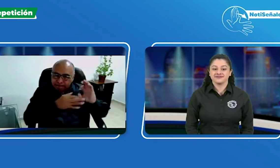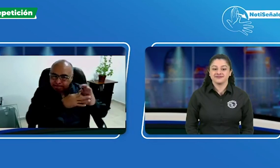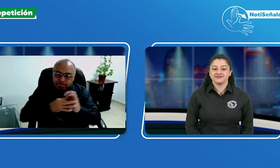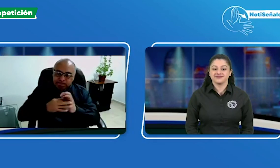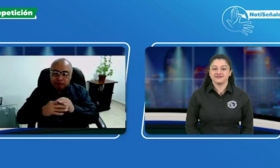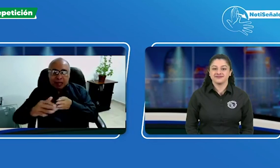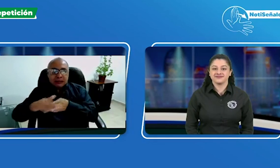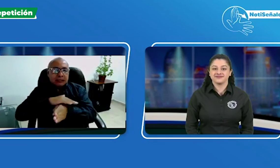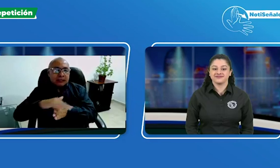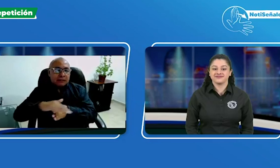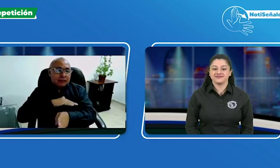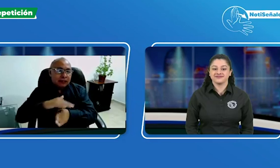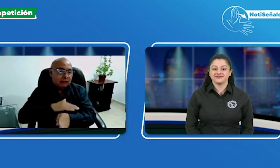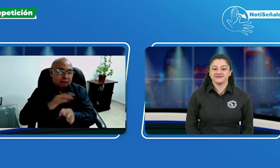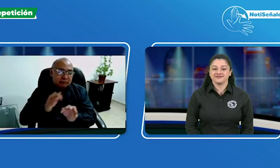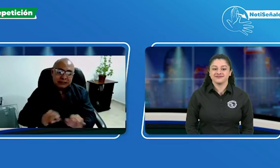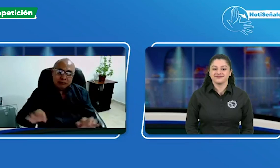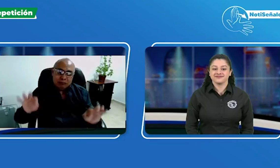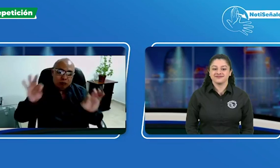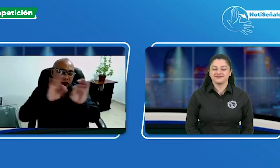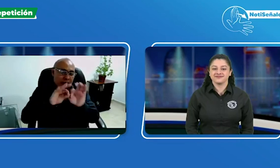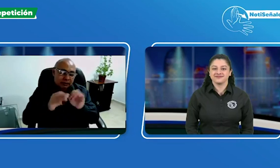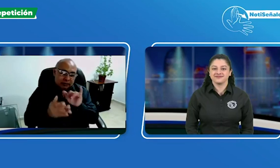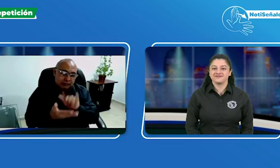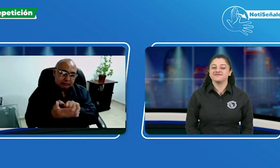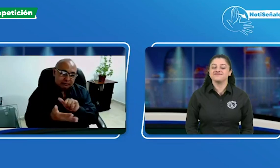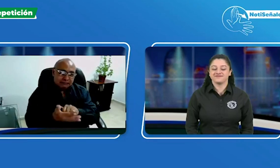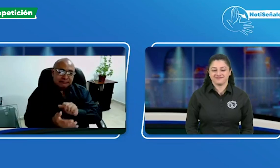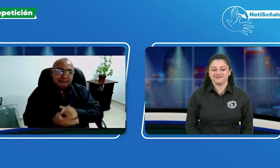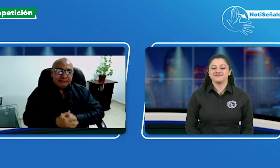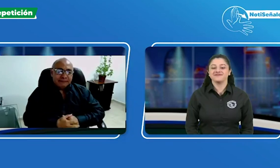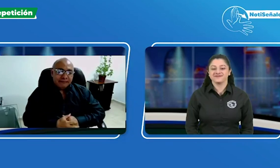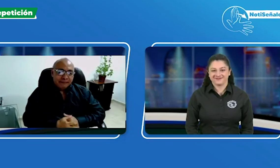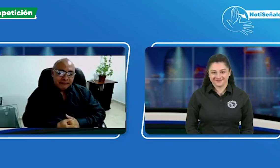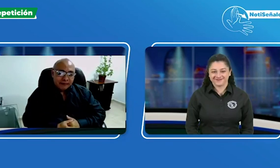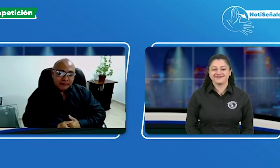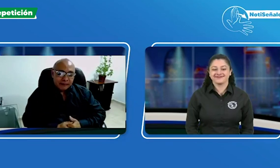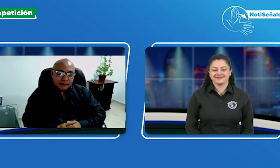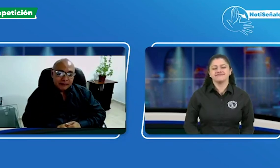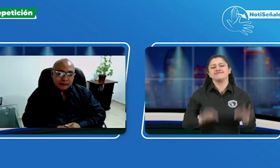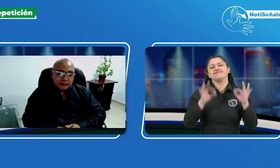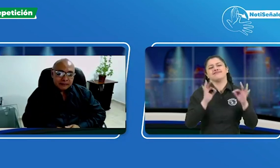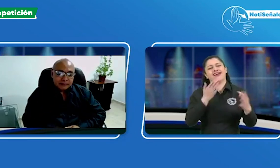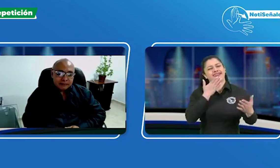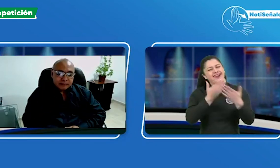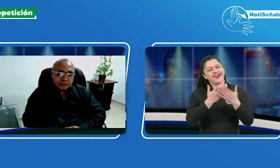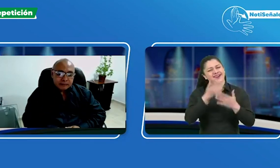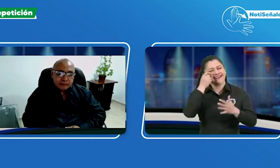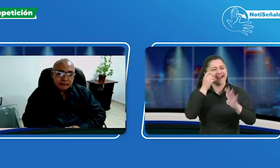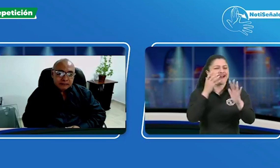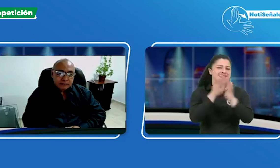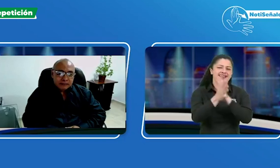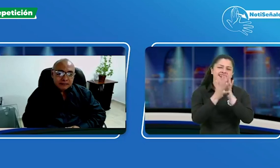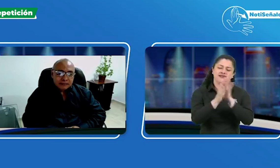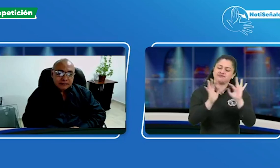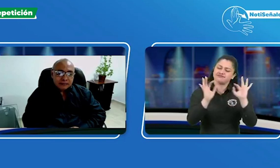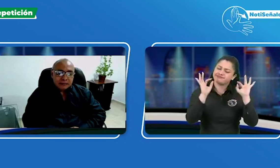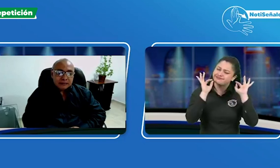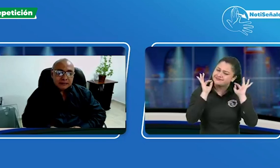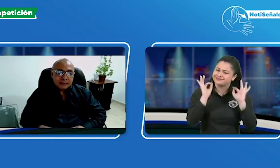conciencia. Recuerden que esta toma de conciencia nos va a llevar a la accesibilidad. Muchas